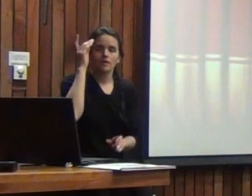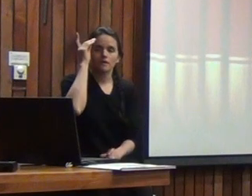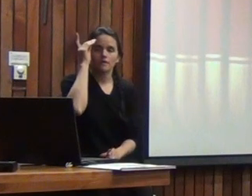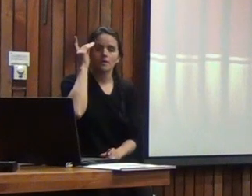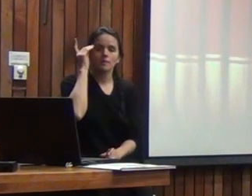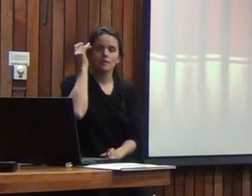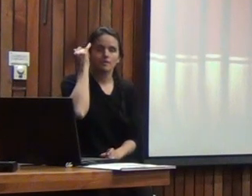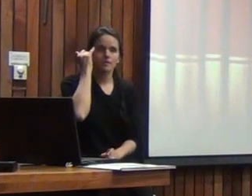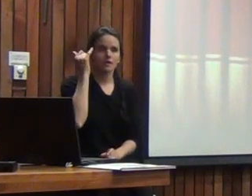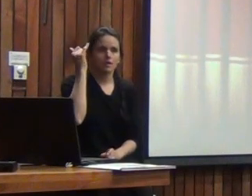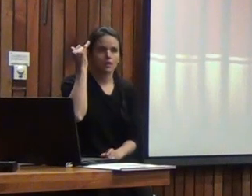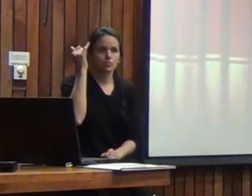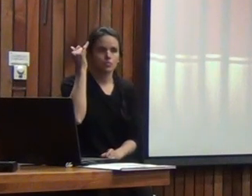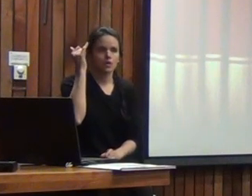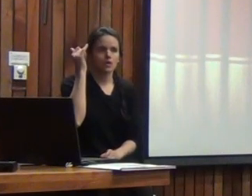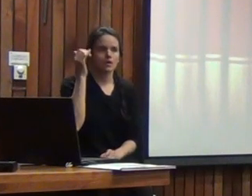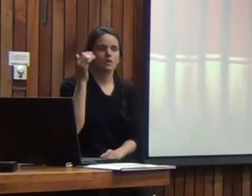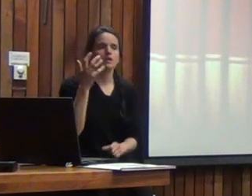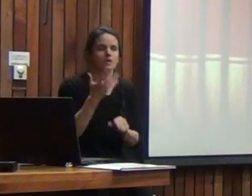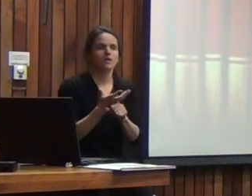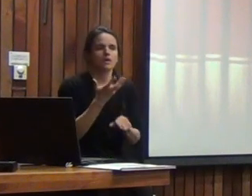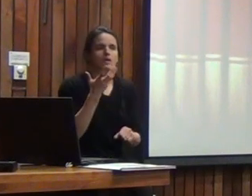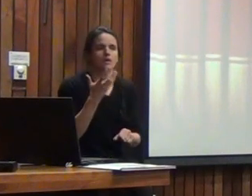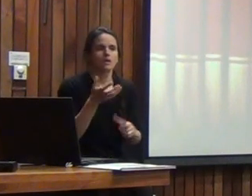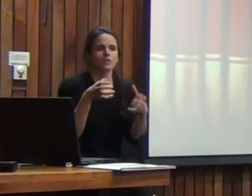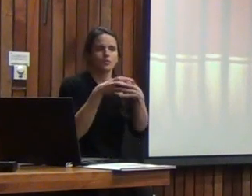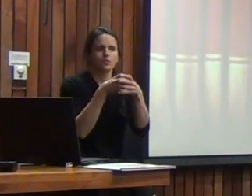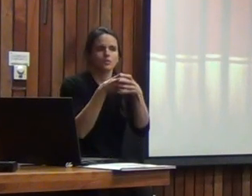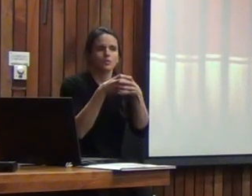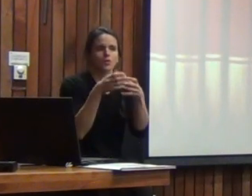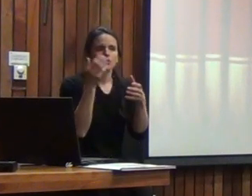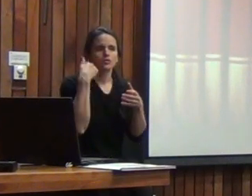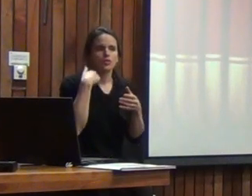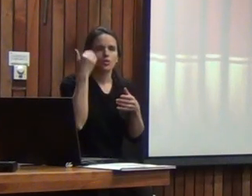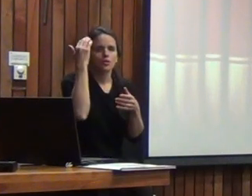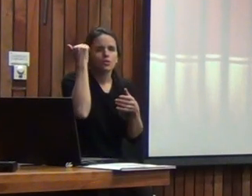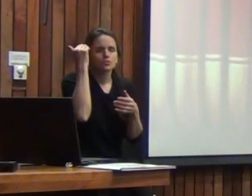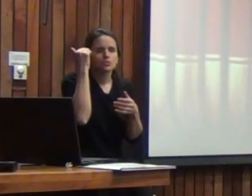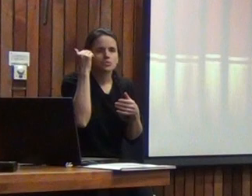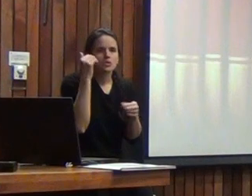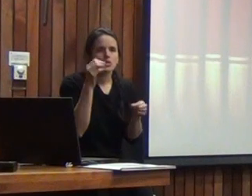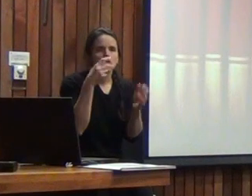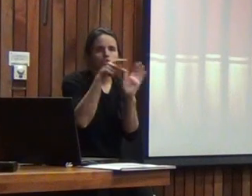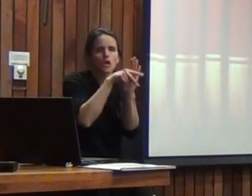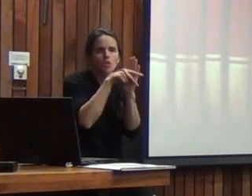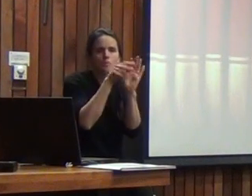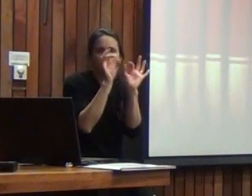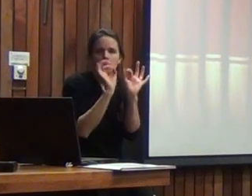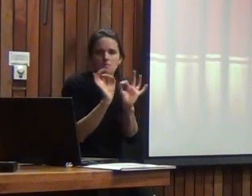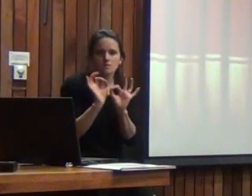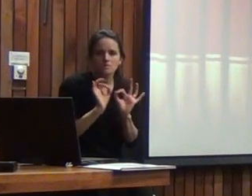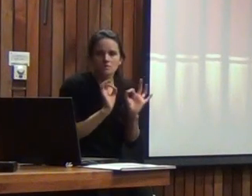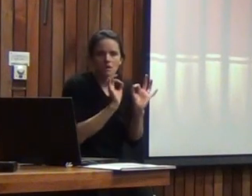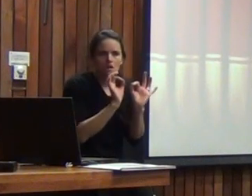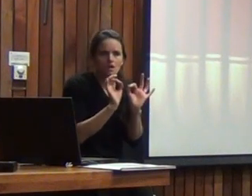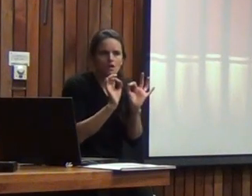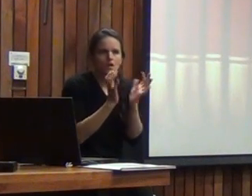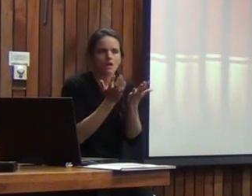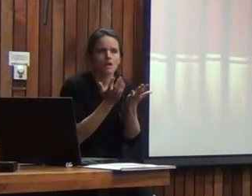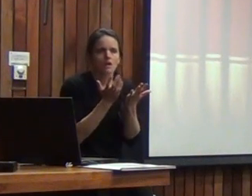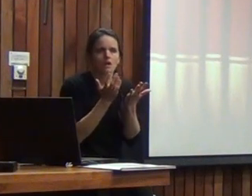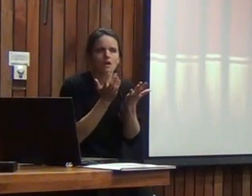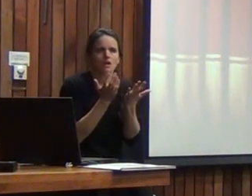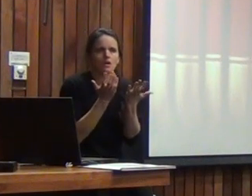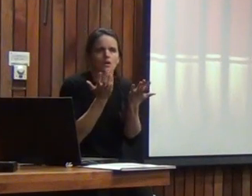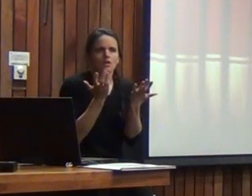me llama la atención que hayan considerado como este grupo entonces no sé si hay normas especiales si hay algún tipo de